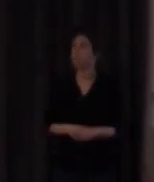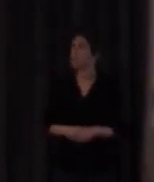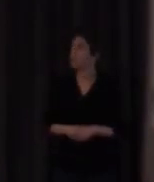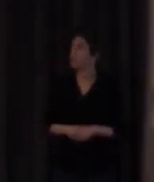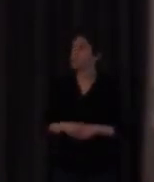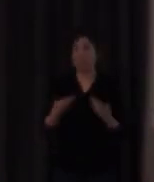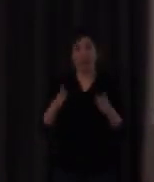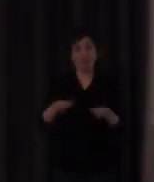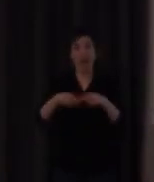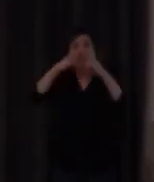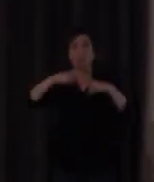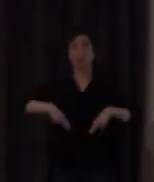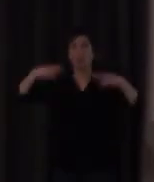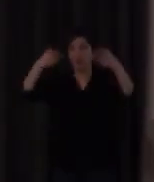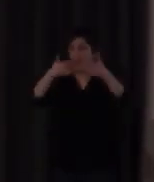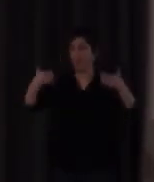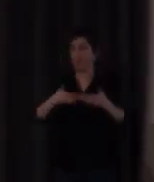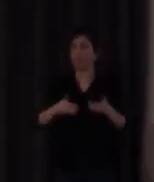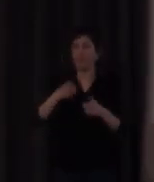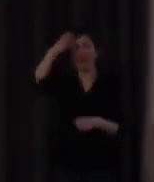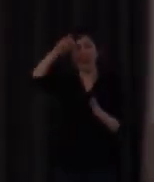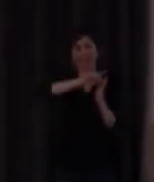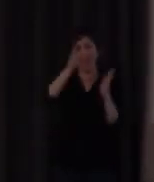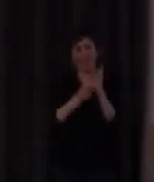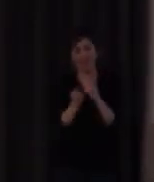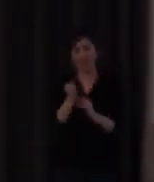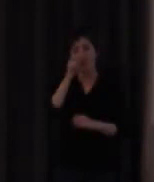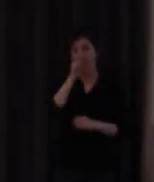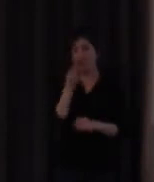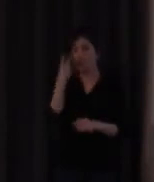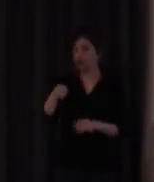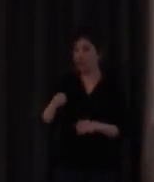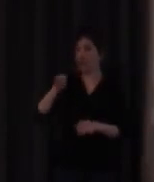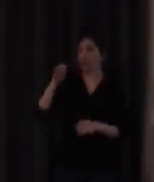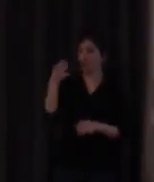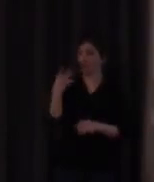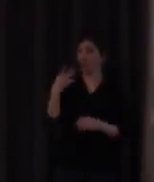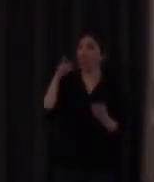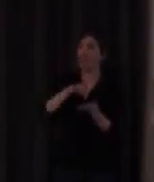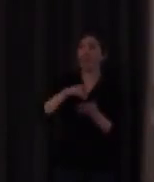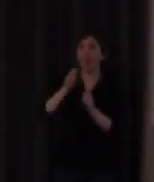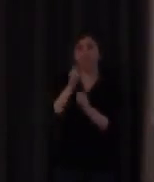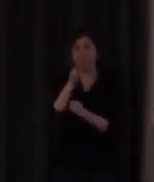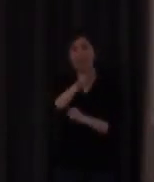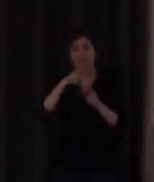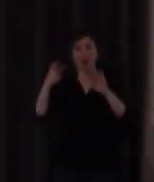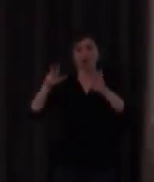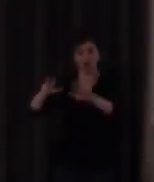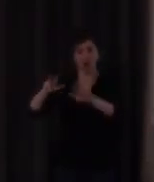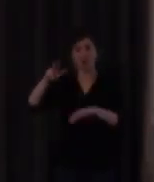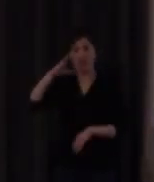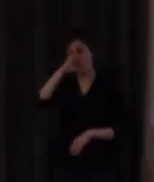se publicó así un real decreto de en 2014 de 28 de febrero con el currículo básico de la educación